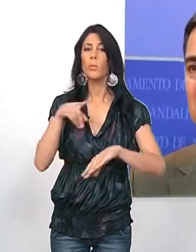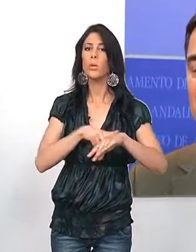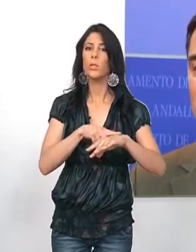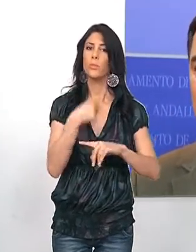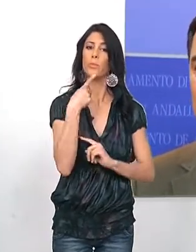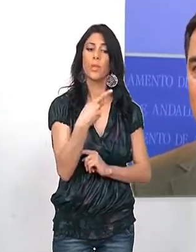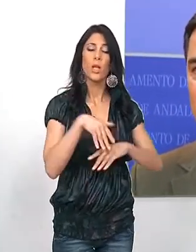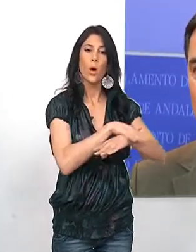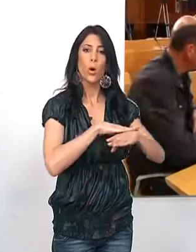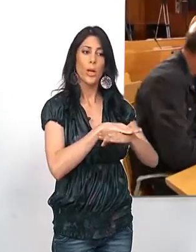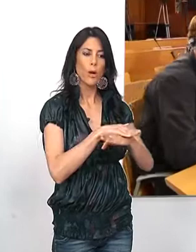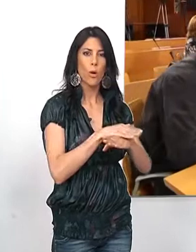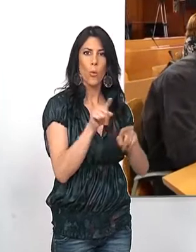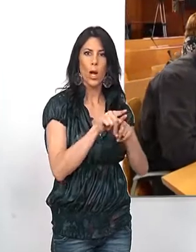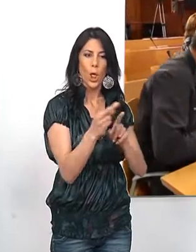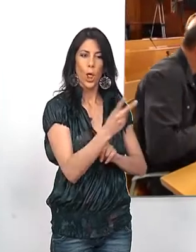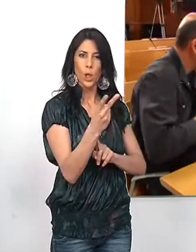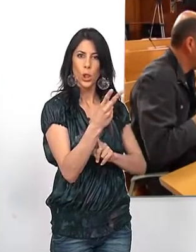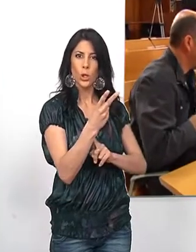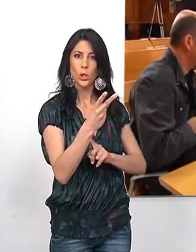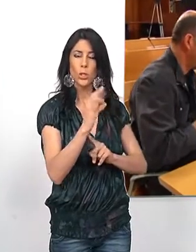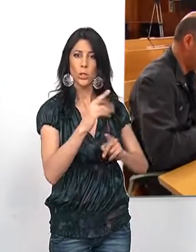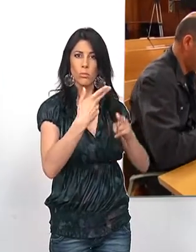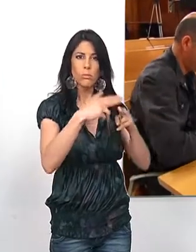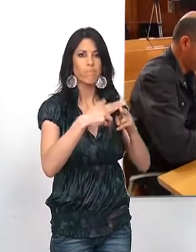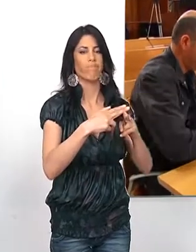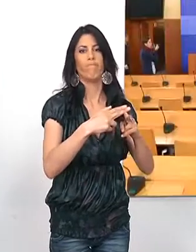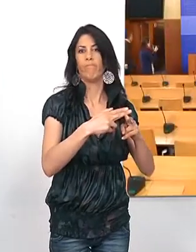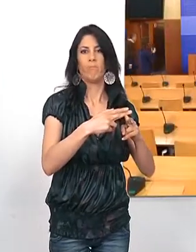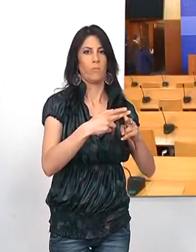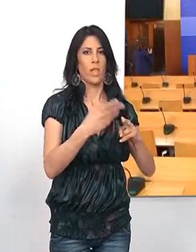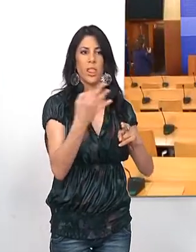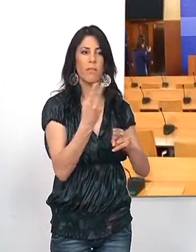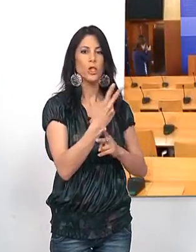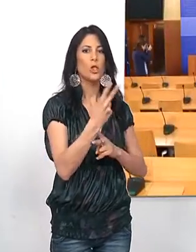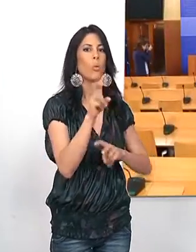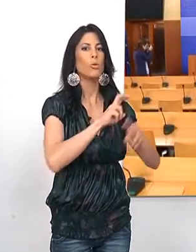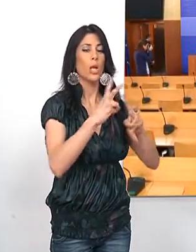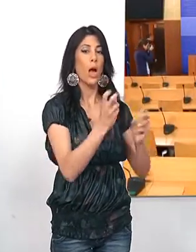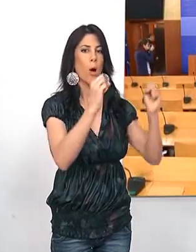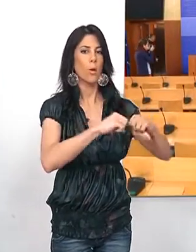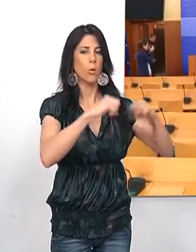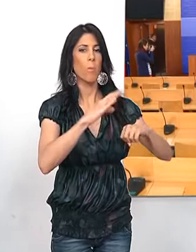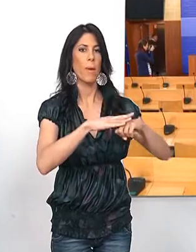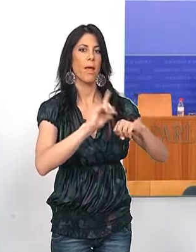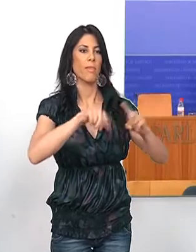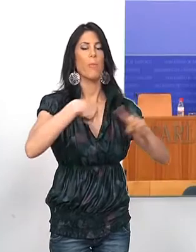asegura que con un gobierno de dos partidos la burocracia será aún mayor, que primero tendrán que ponerse de acuerdo para tomar decisiones.